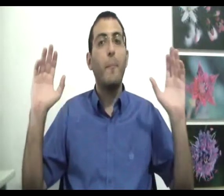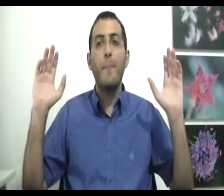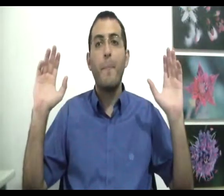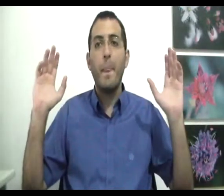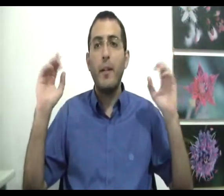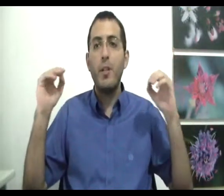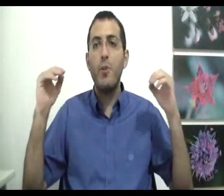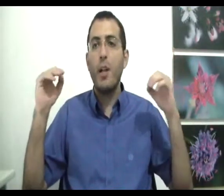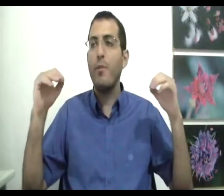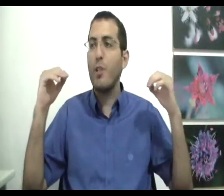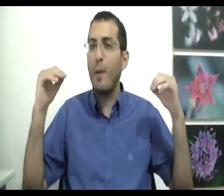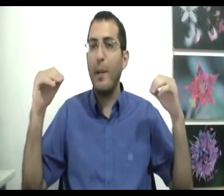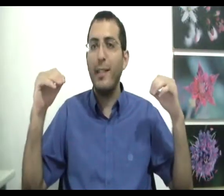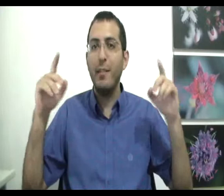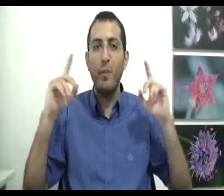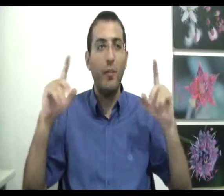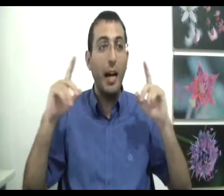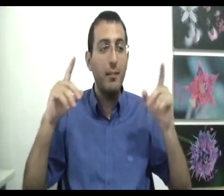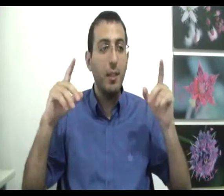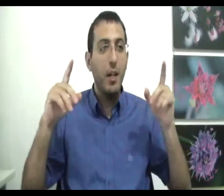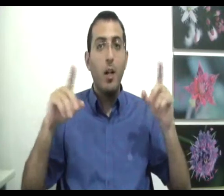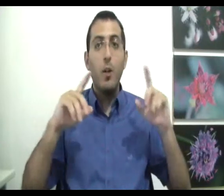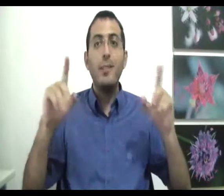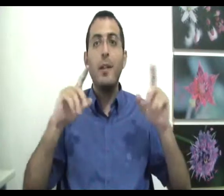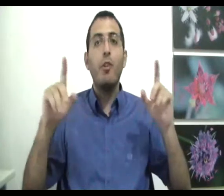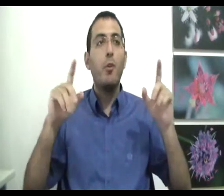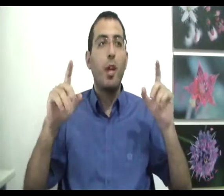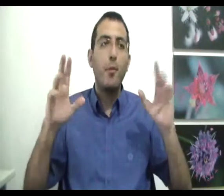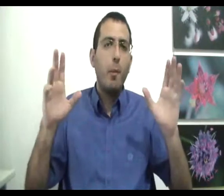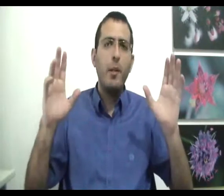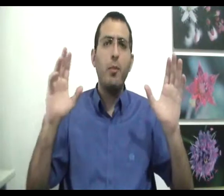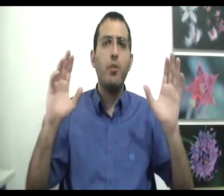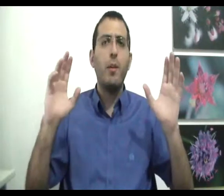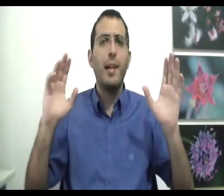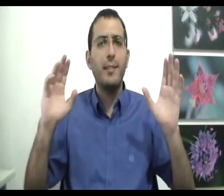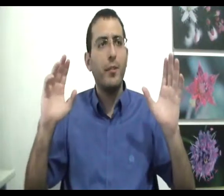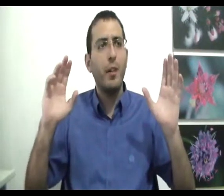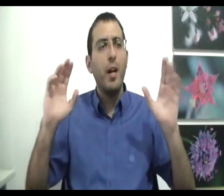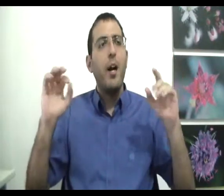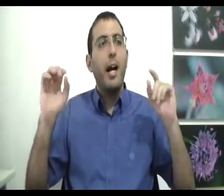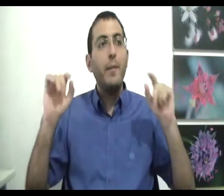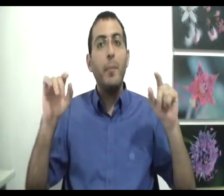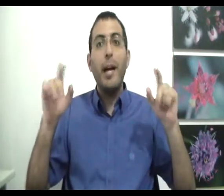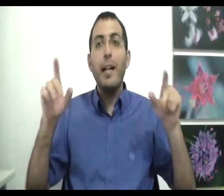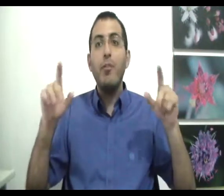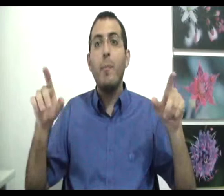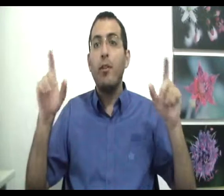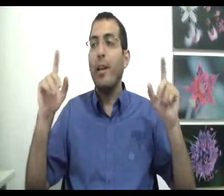אנשים עשירים שיש להם הרבה כסף בפרט לא סם אנשים עשירים, יש הרבה אנשים שיש להם כסף אני מדבר על אלה שהם אנשי